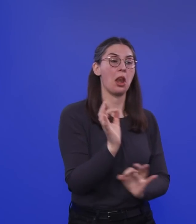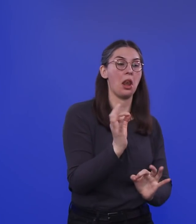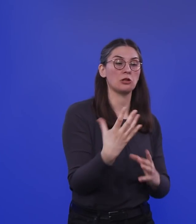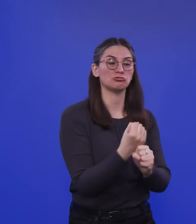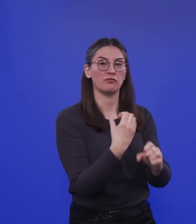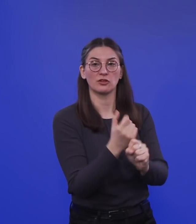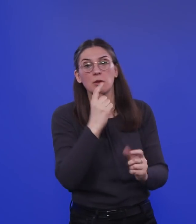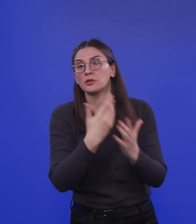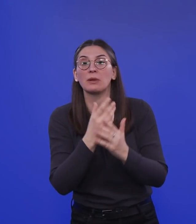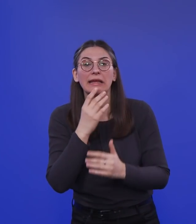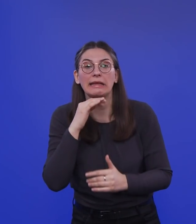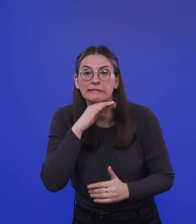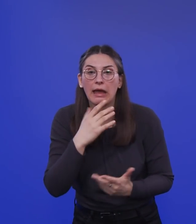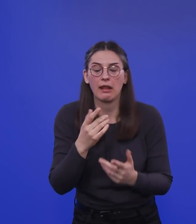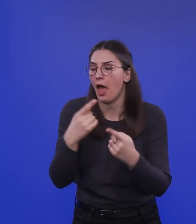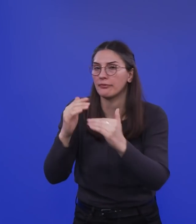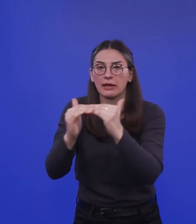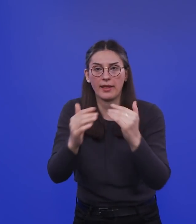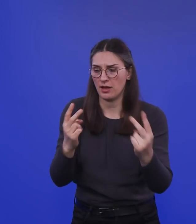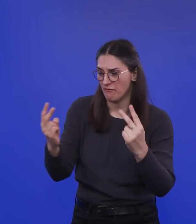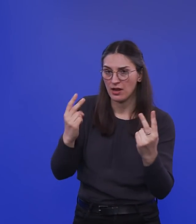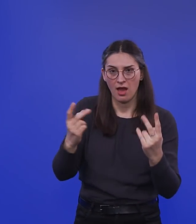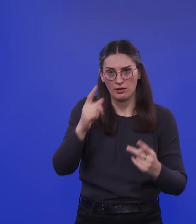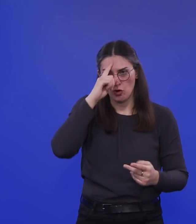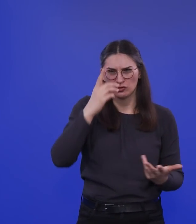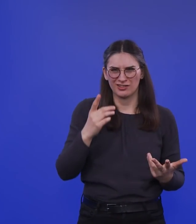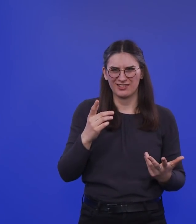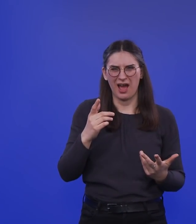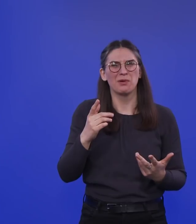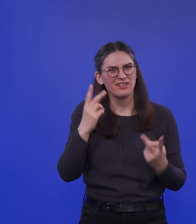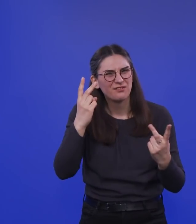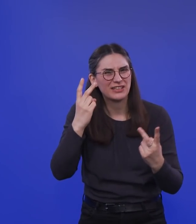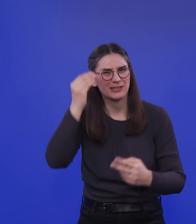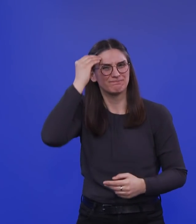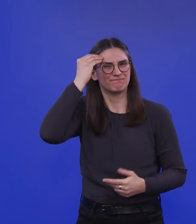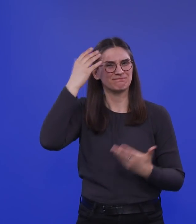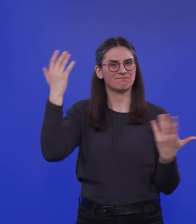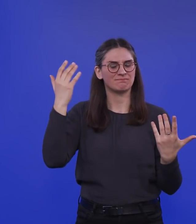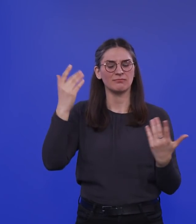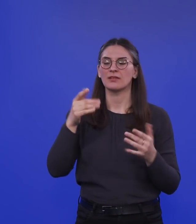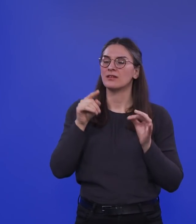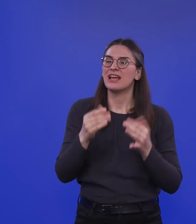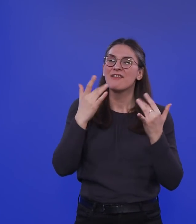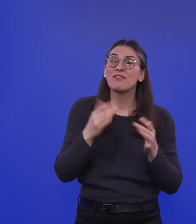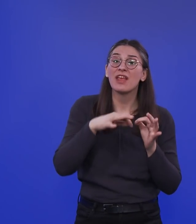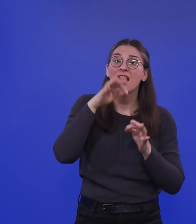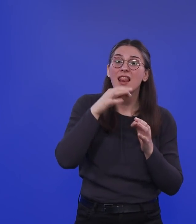nur Israel, sondern auch andere Länder werden ja verglichen. Nur man vergisst dann manchmal, die Verfügbarkeit des Impfstoffes ist ja